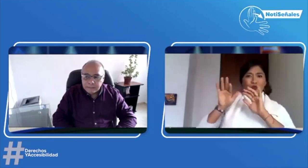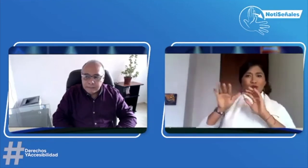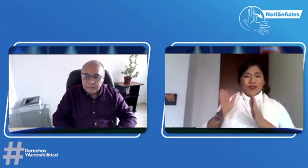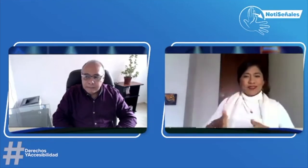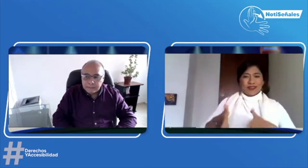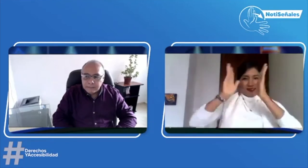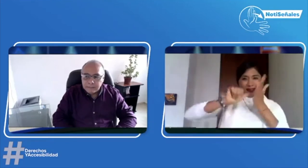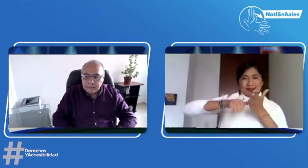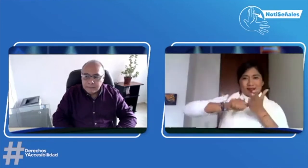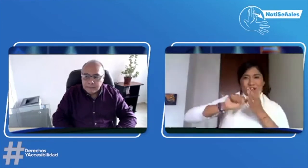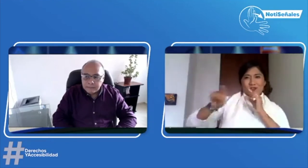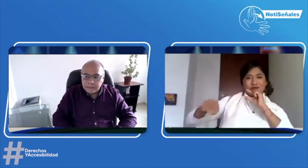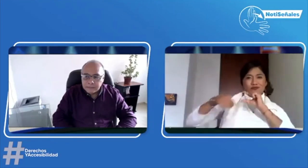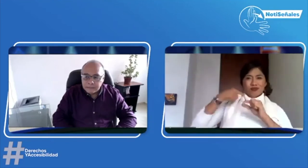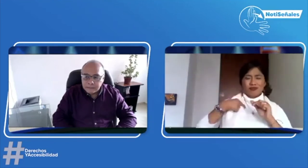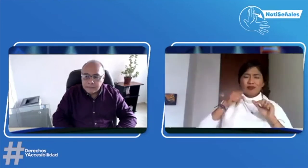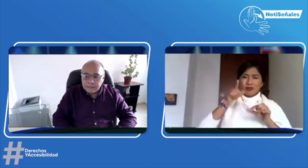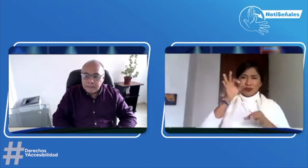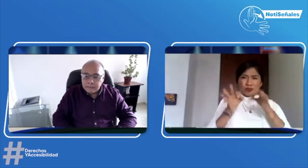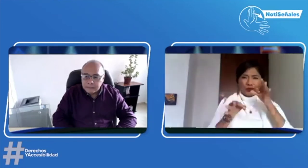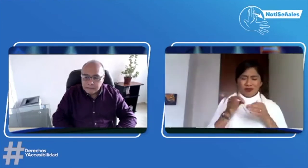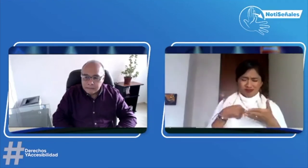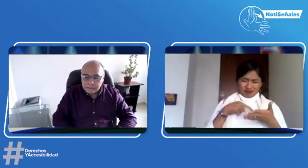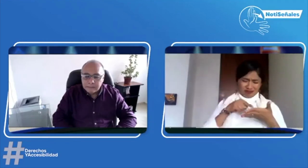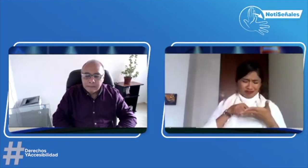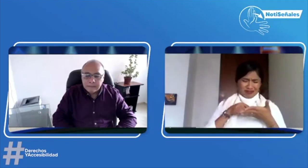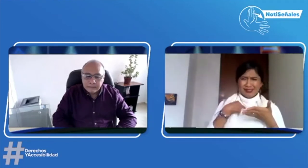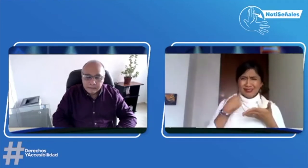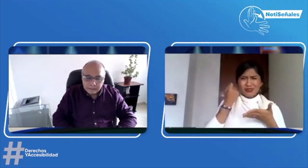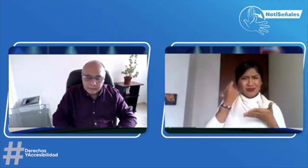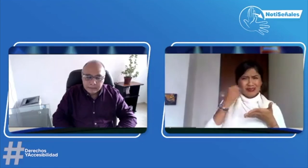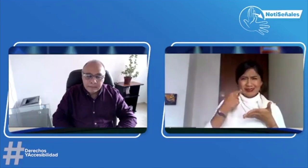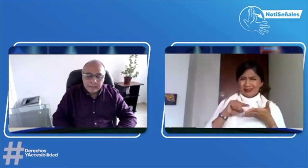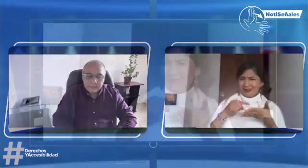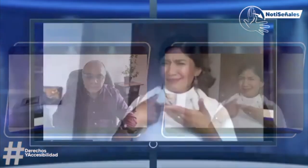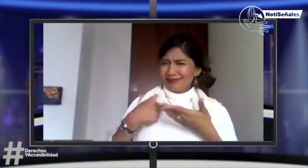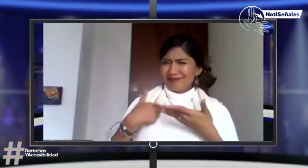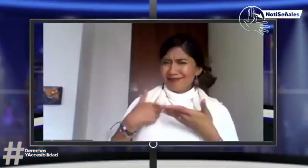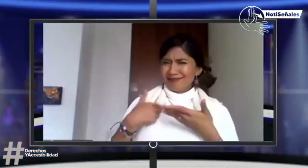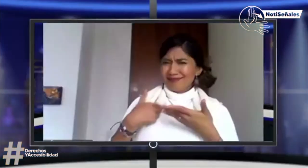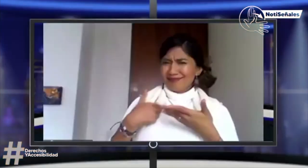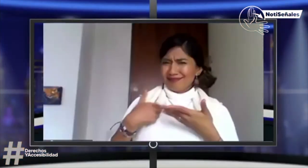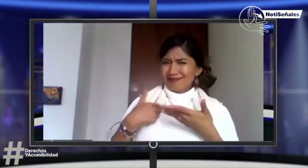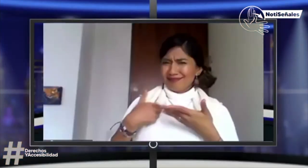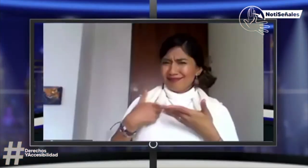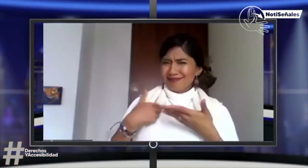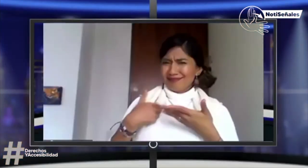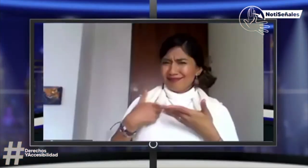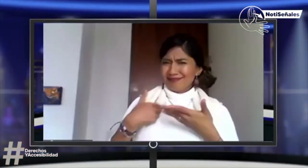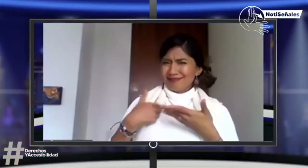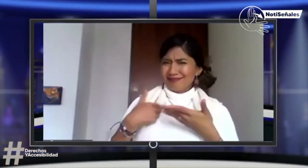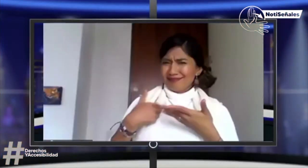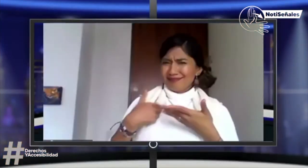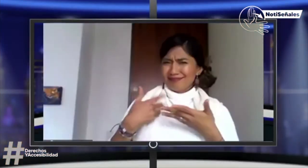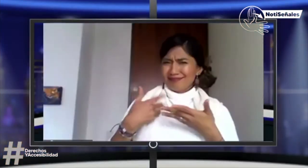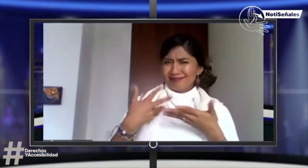cuando recibí un correo de la registraduría, donde me decía algo que yo realmente en ese momento no